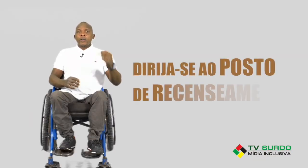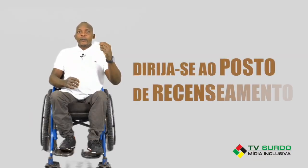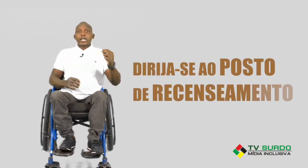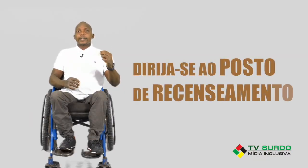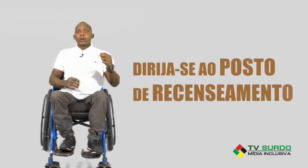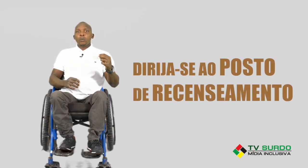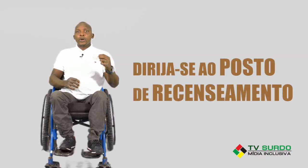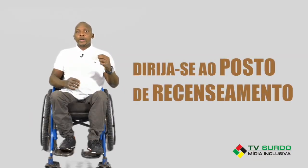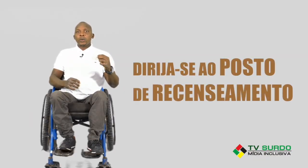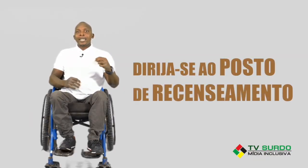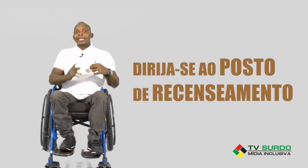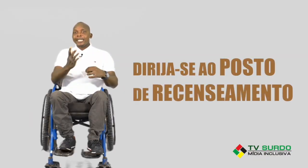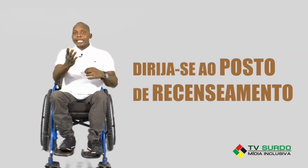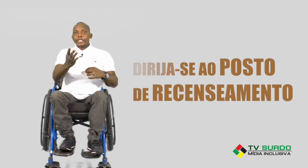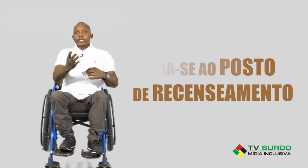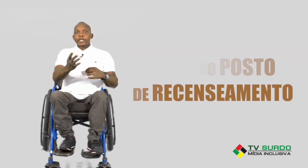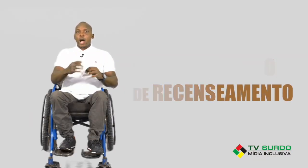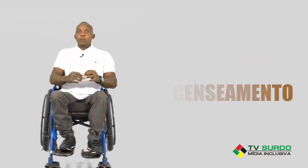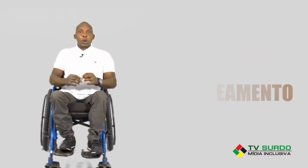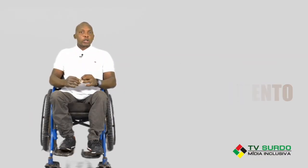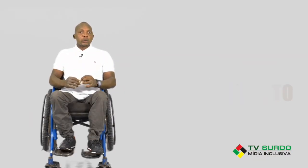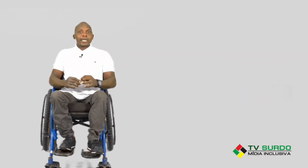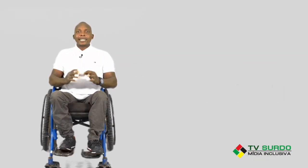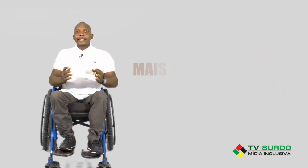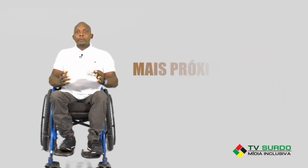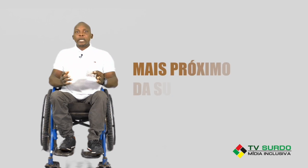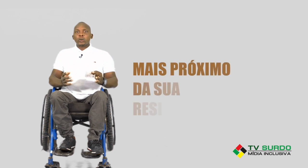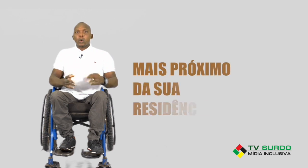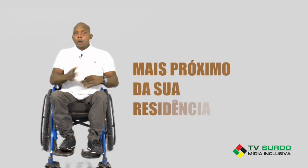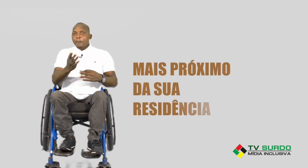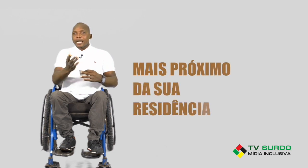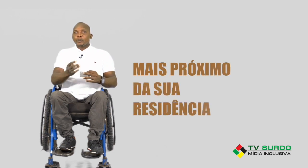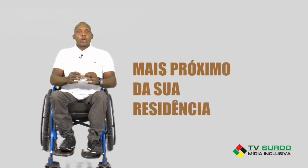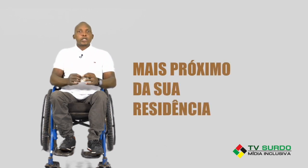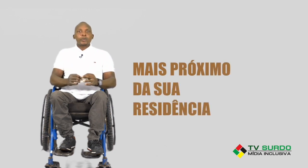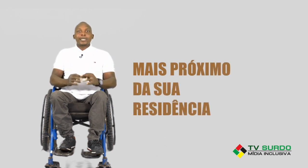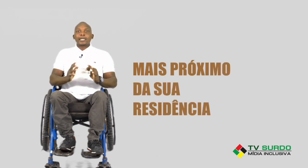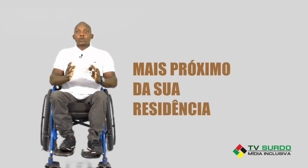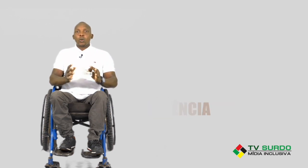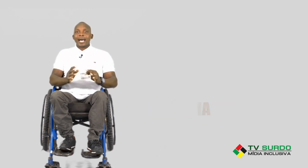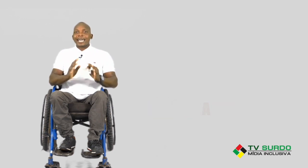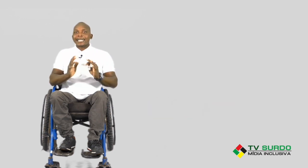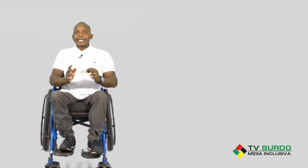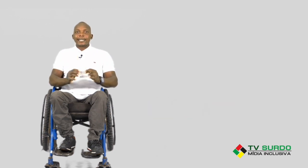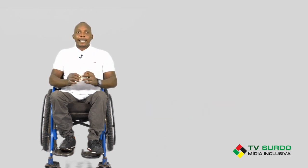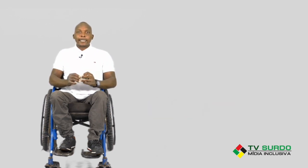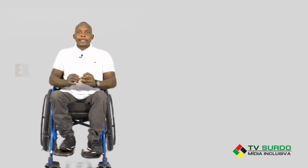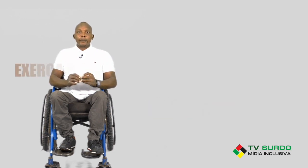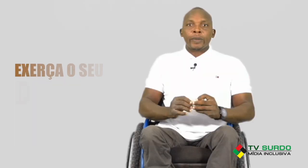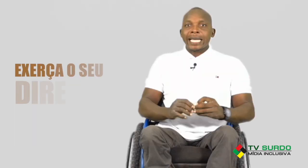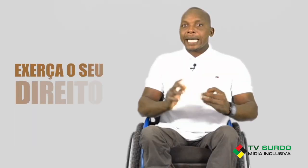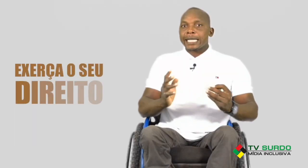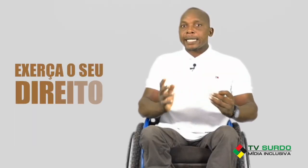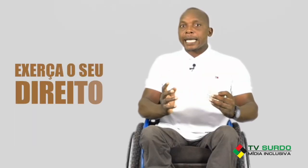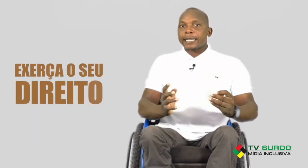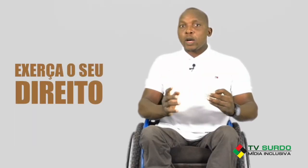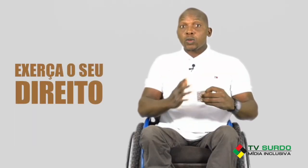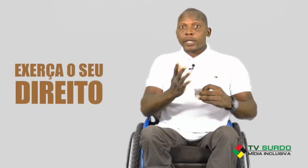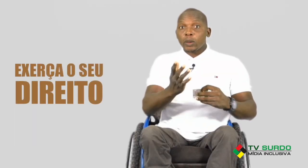faça como eu. Dirija-se ao posto de recenseamento mais próximo da sua residência e exerça o seu